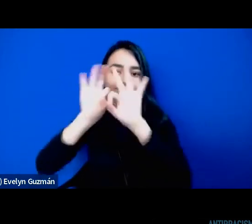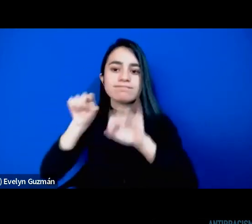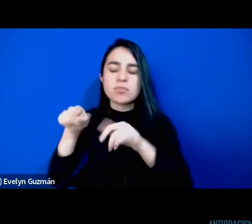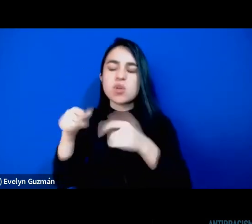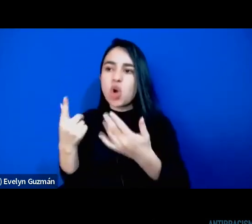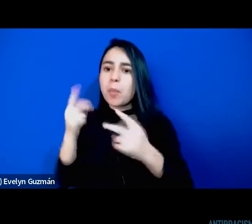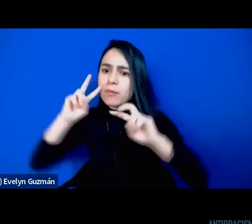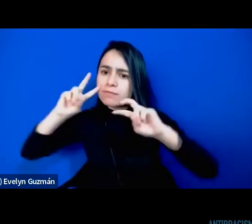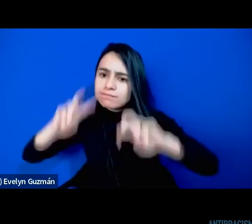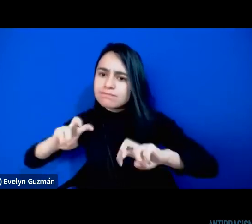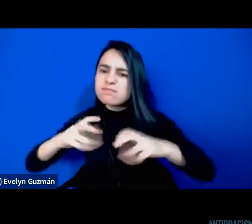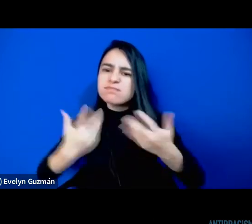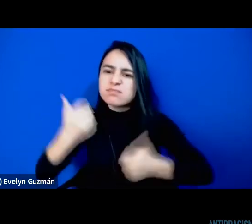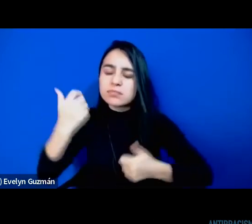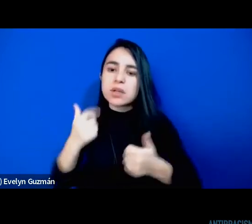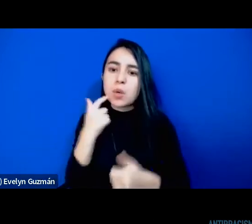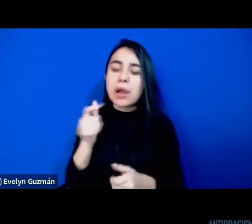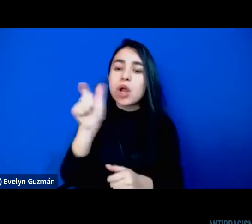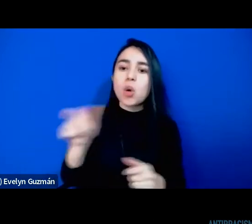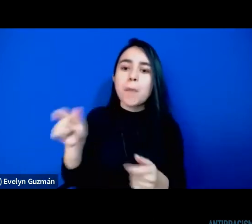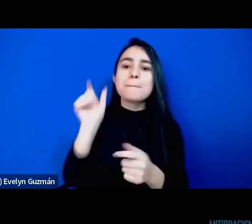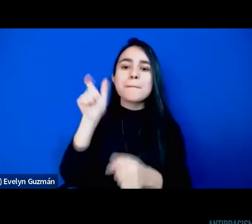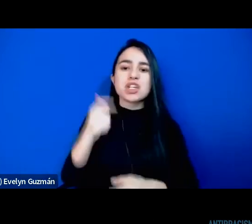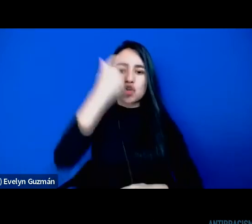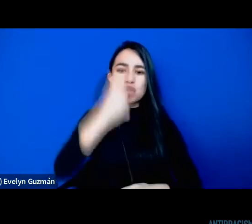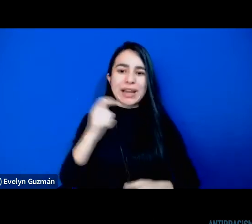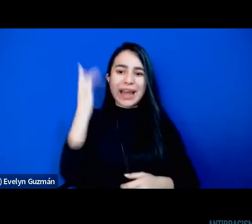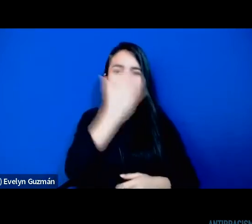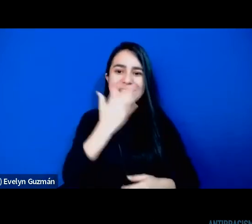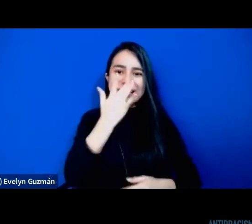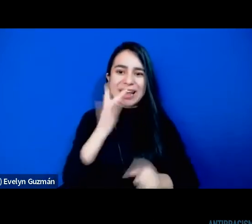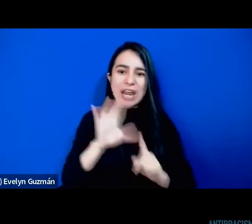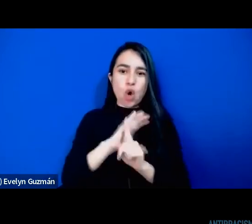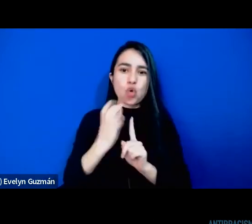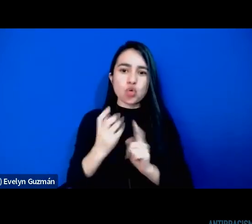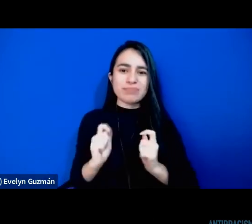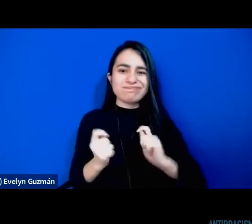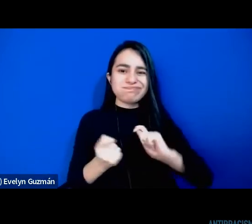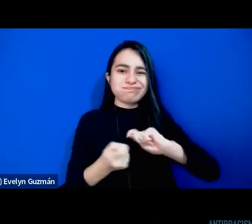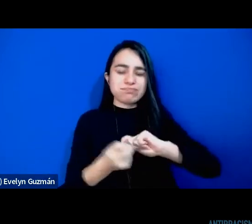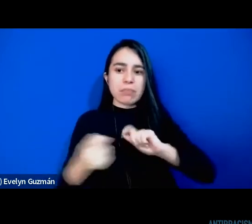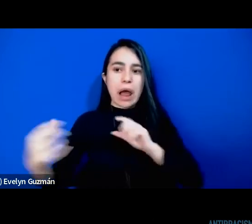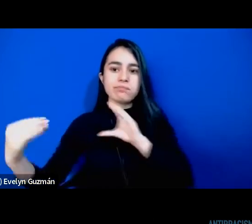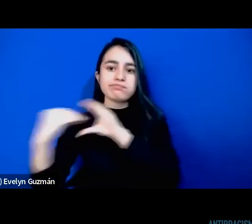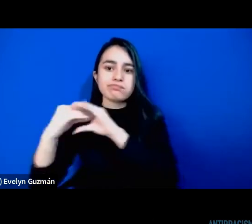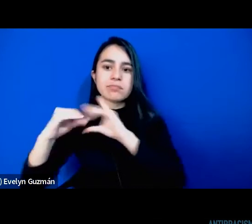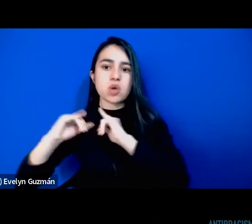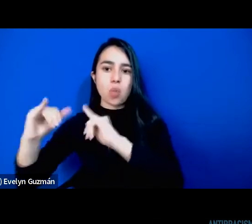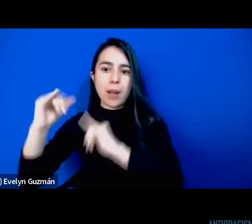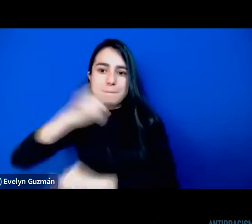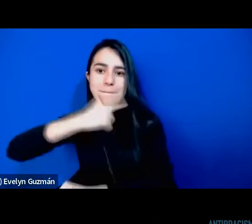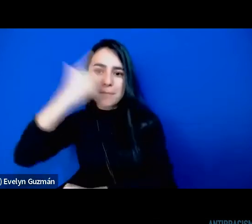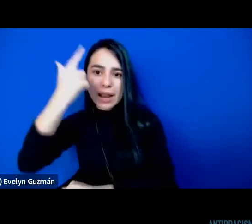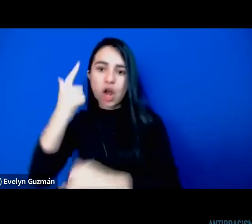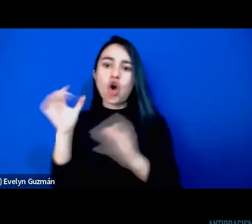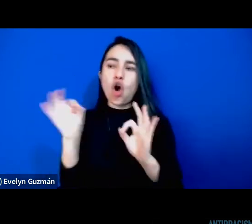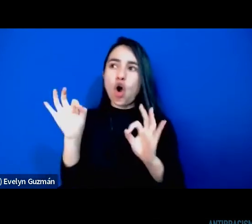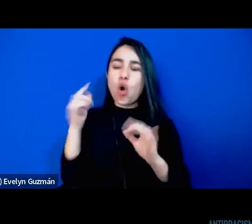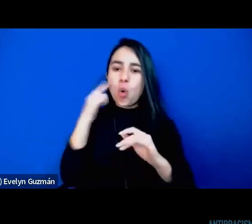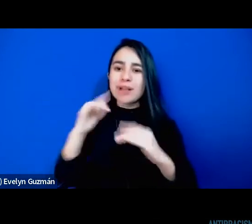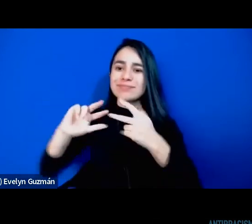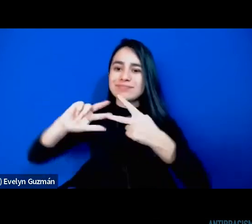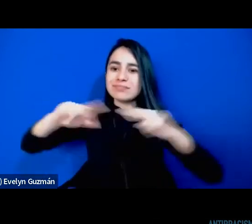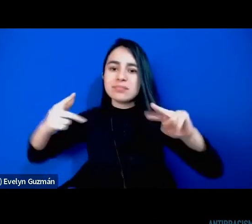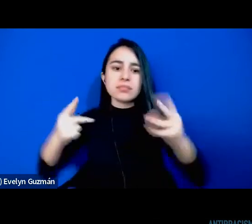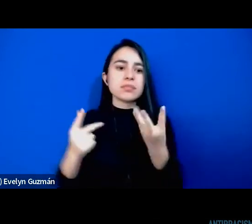sobre la relación entre blanqueamiento como cultura nacional como cultura de asimilación en contraste con